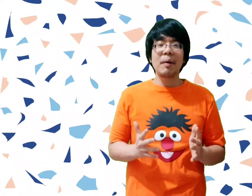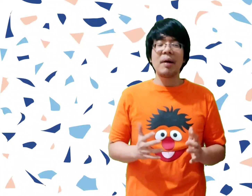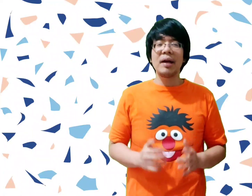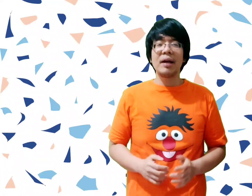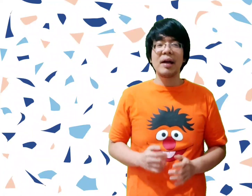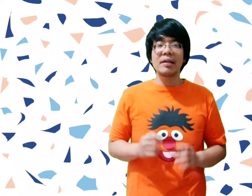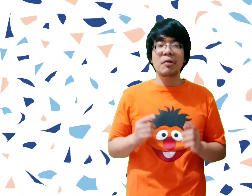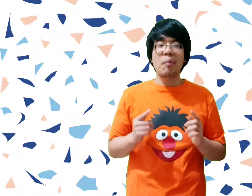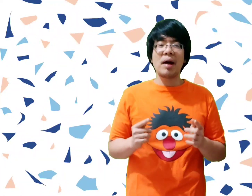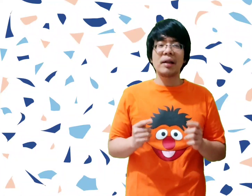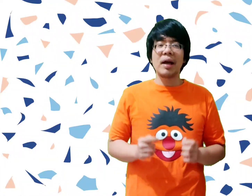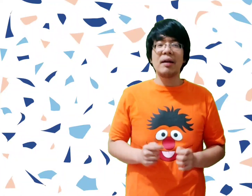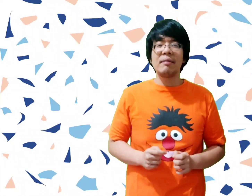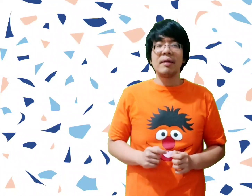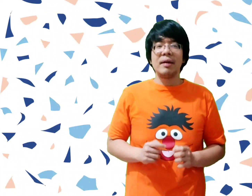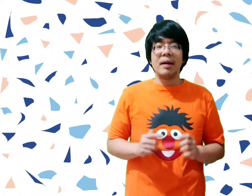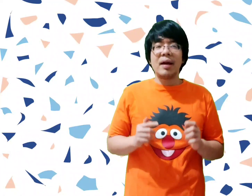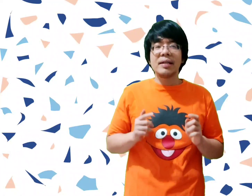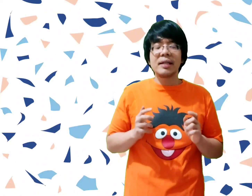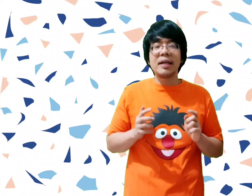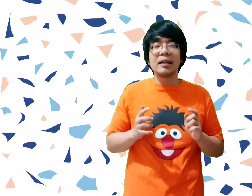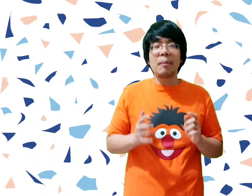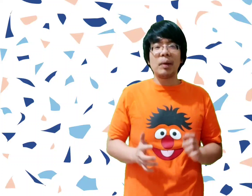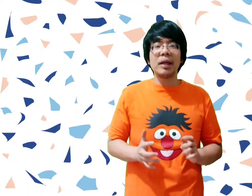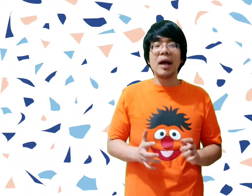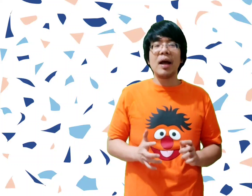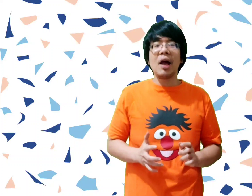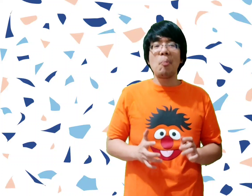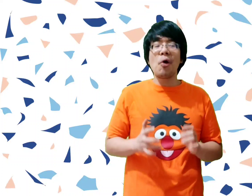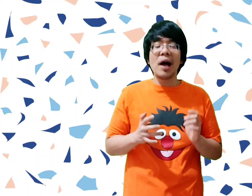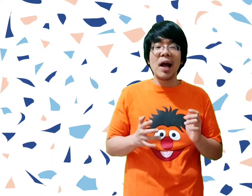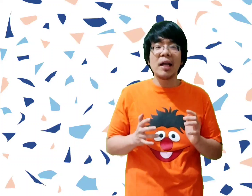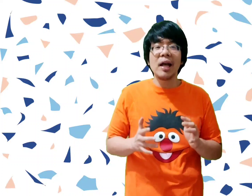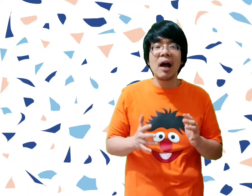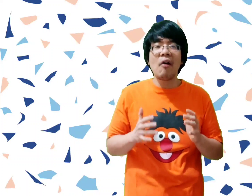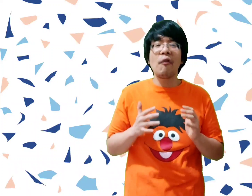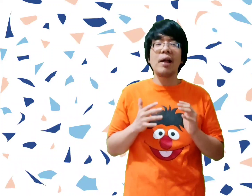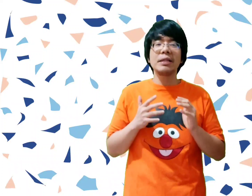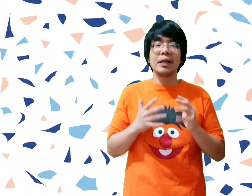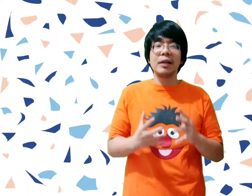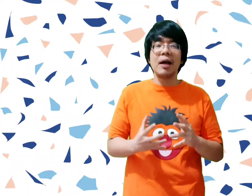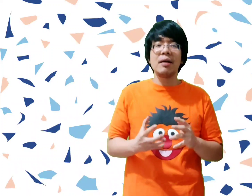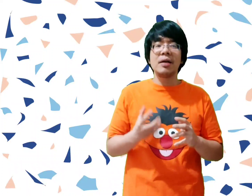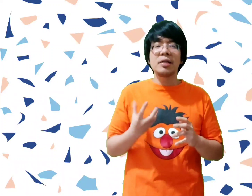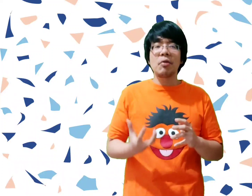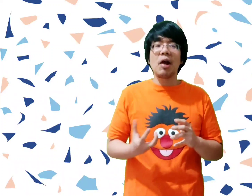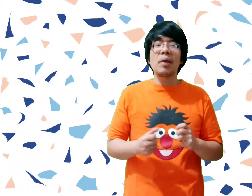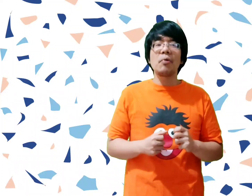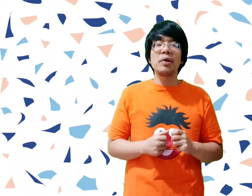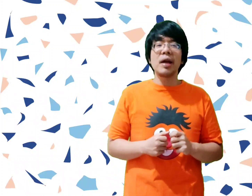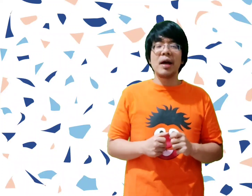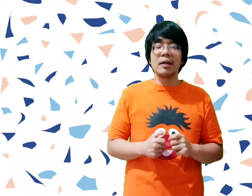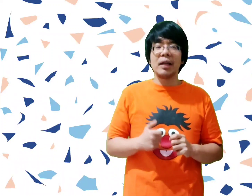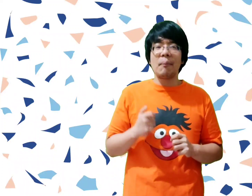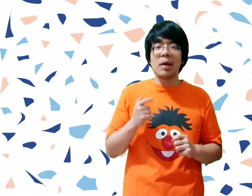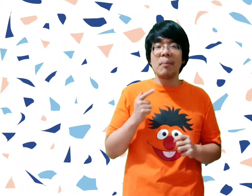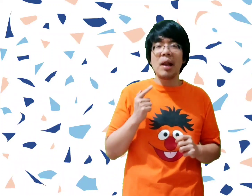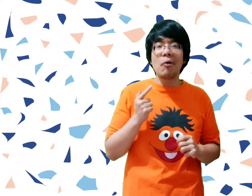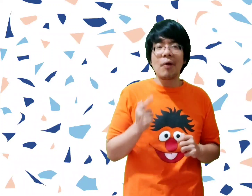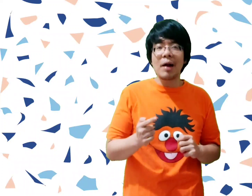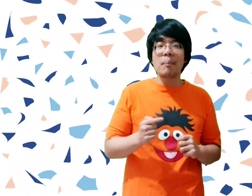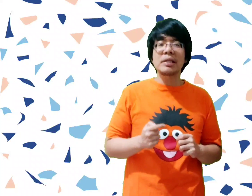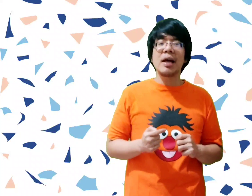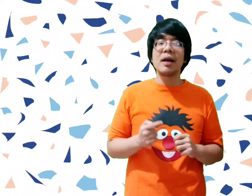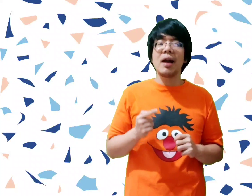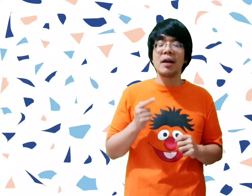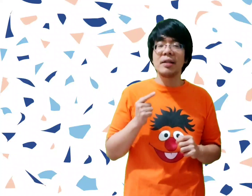Seperti itu tadi permainannya. Seru banget kan? Dan di sini yang terpenting adalah bukan hanya hafal cerita sekolah minggunya. Tetapi